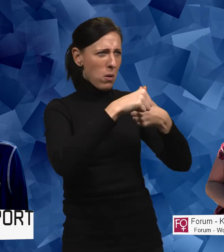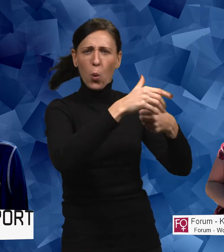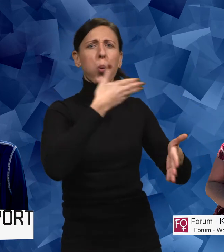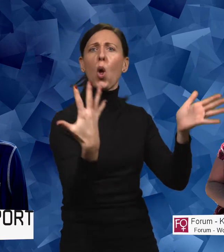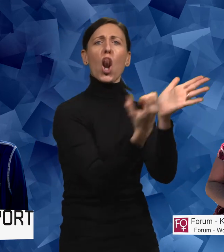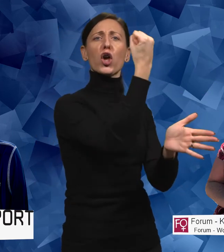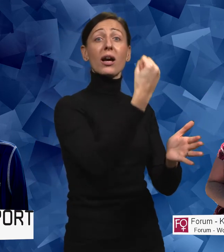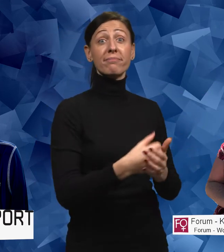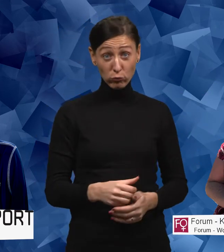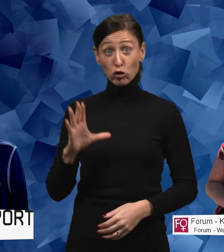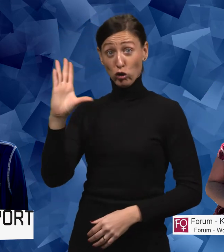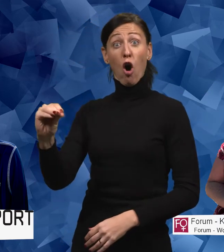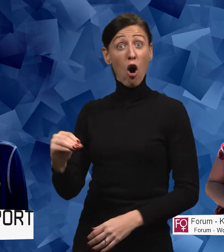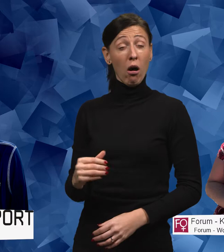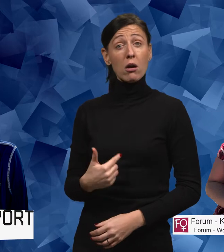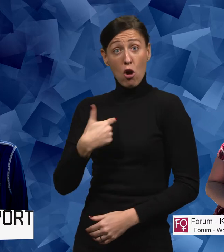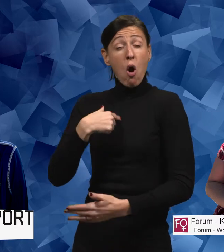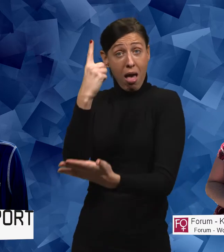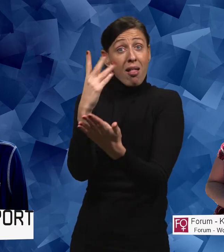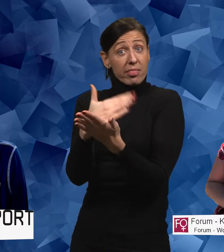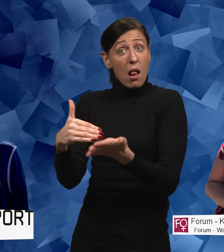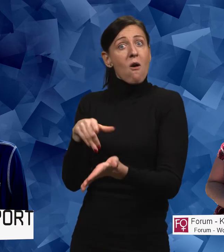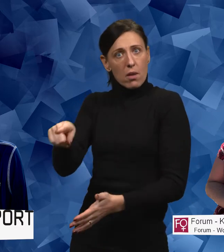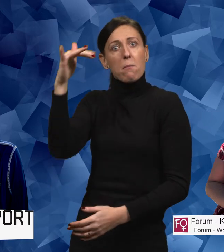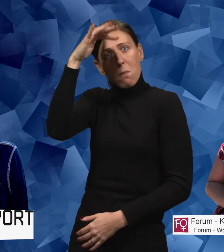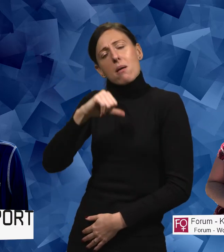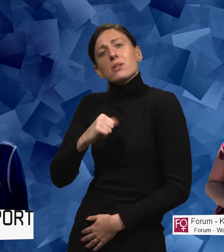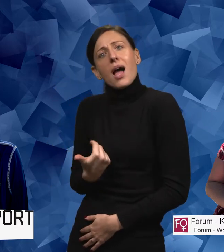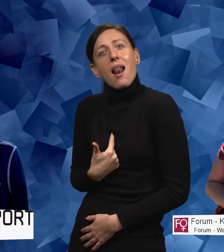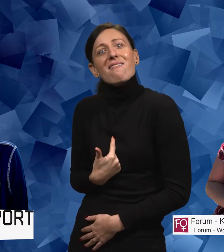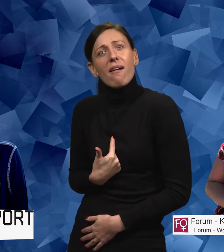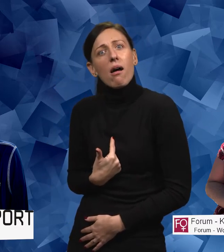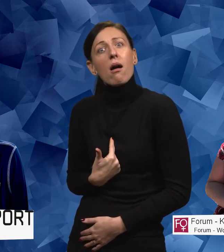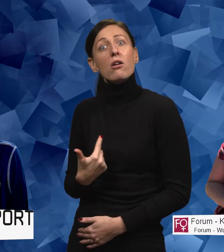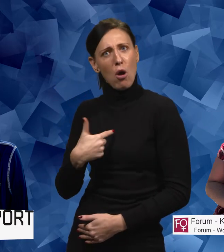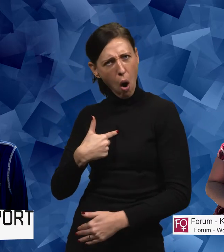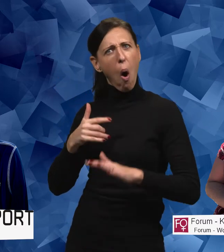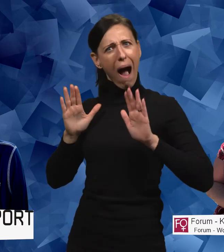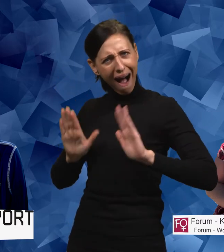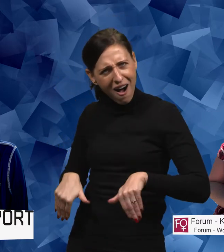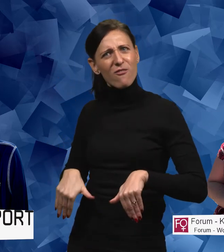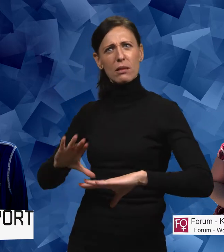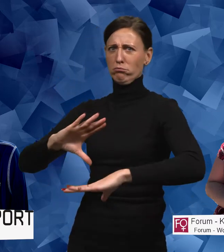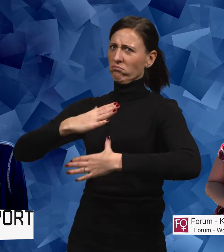med detta? Ja, och jag är ju en del av det problemet själv också. Jag har ju haft